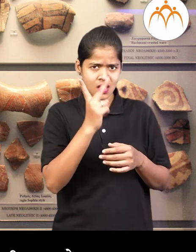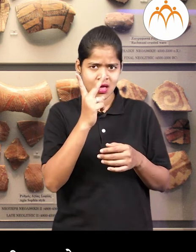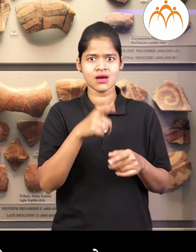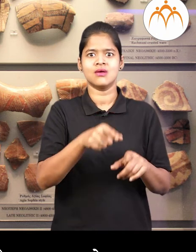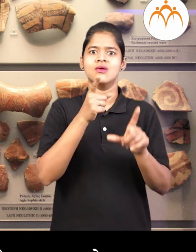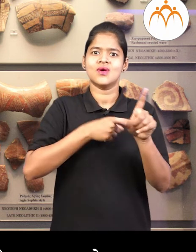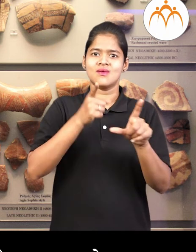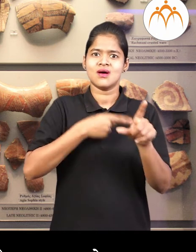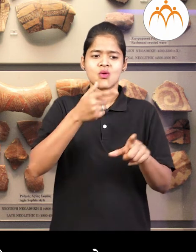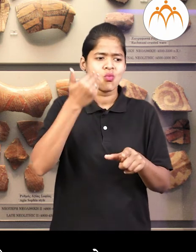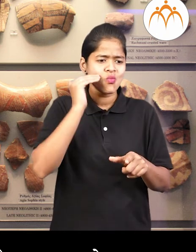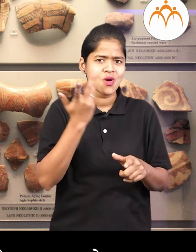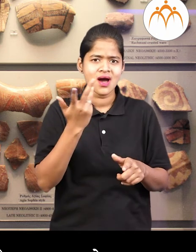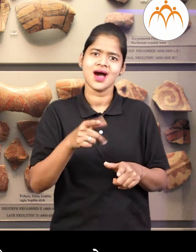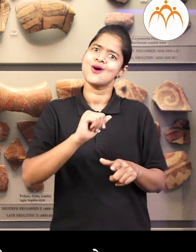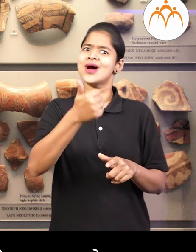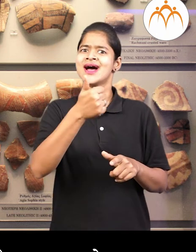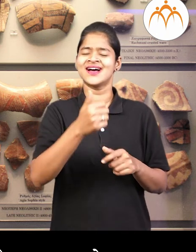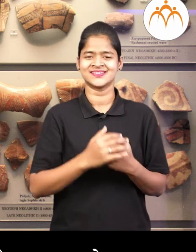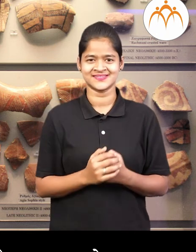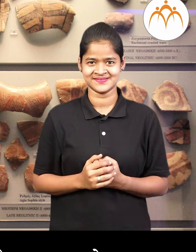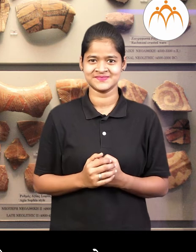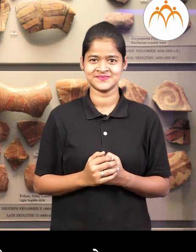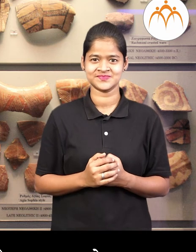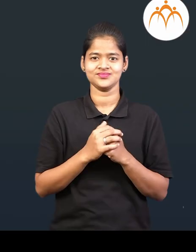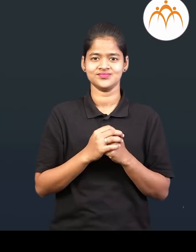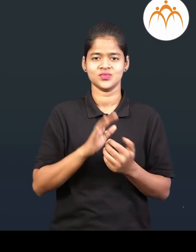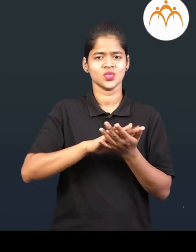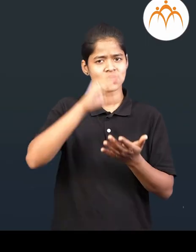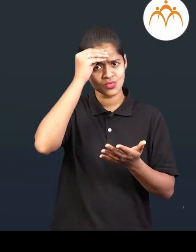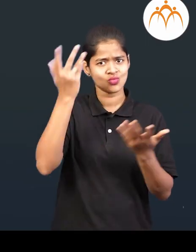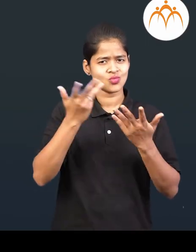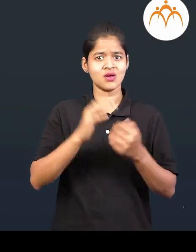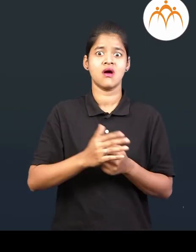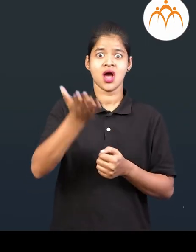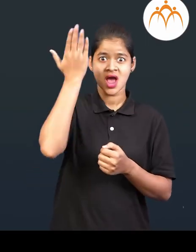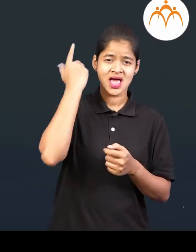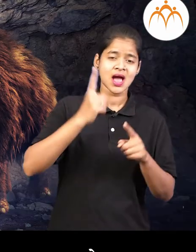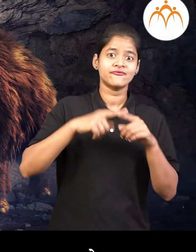काड़ातीलायत, माझे किती वरशान पुर्वी चायत, हे समझू शकते साराउंश